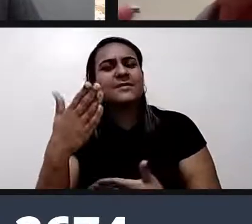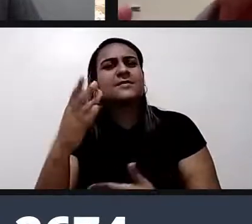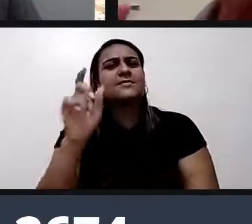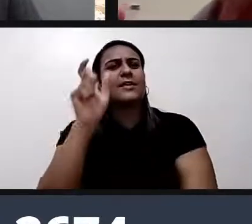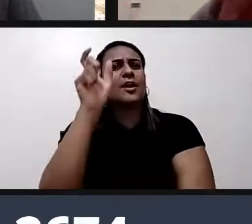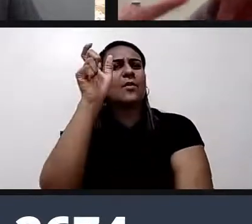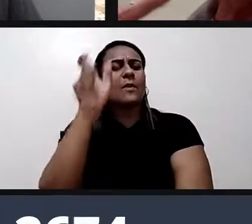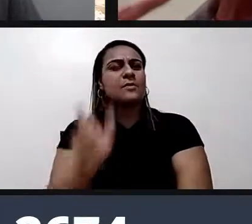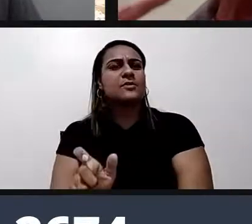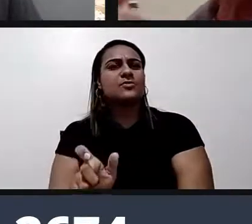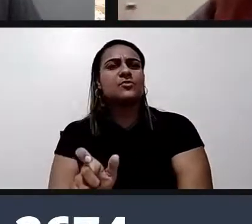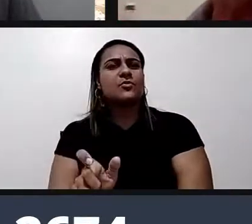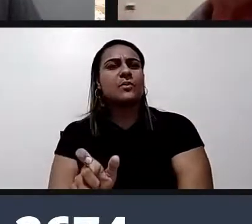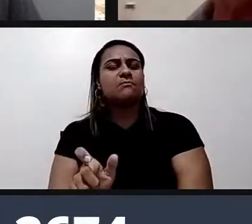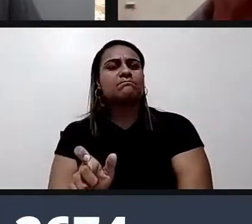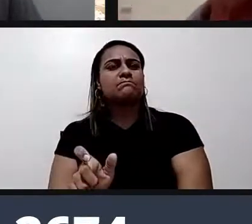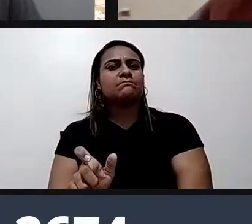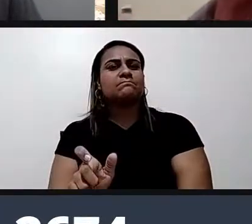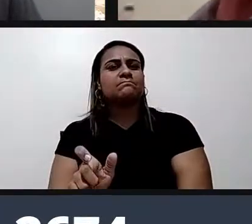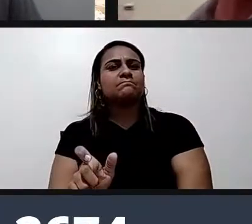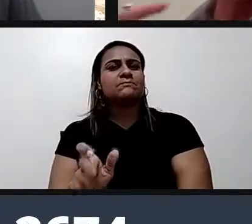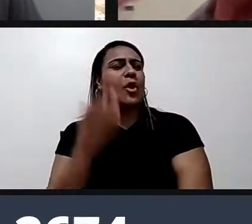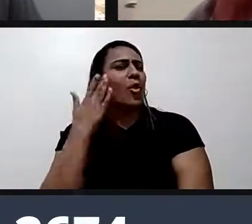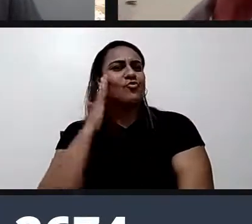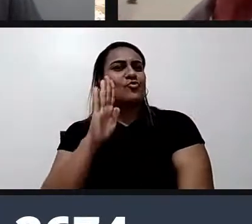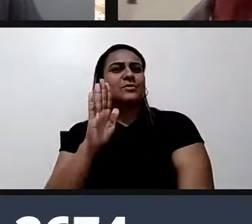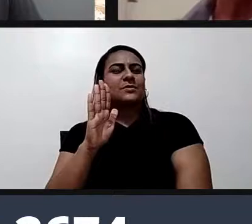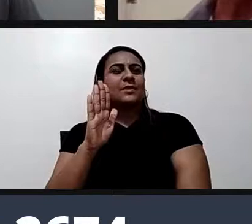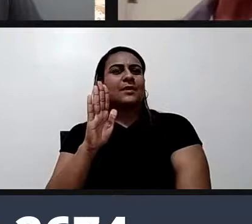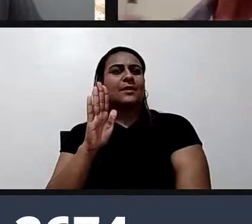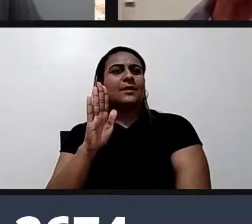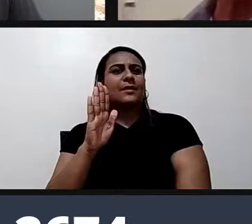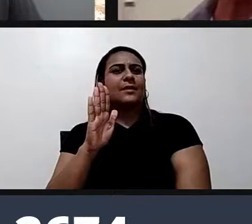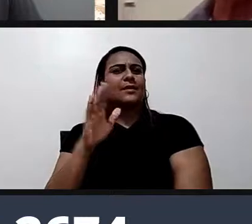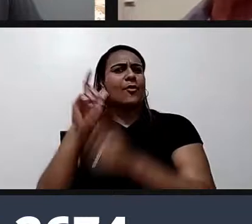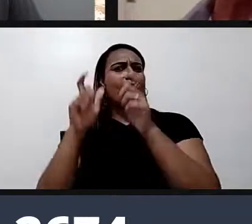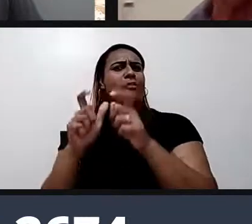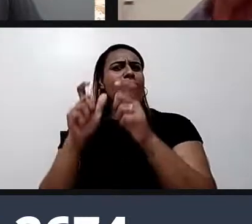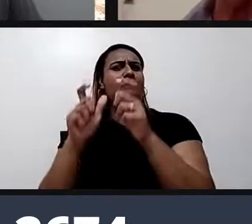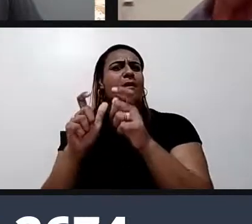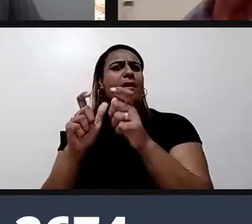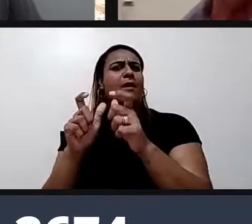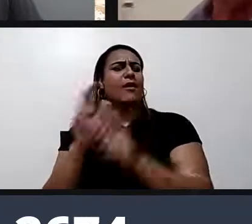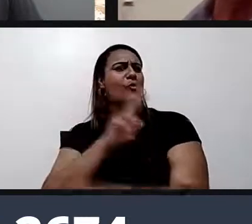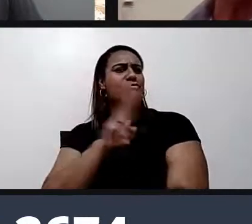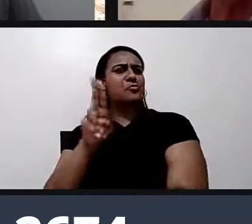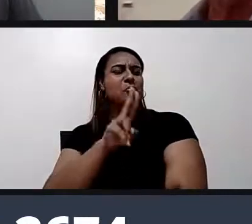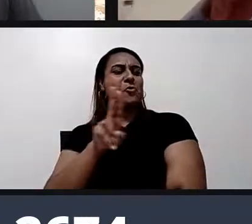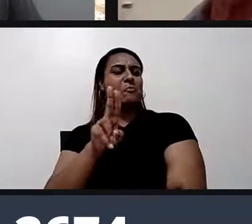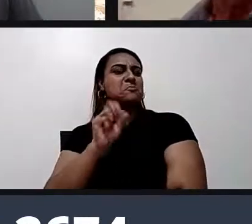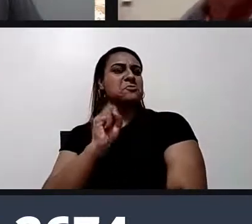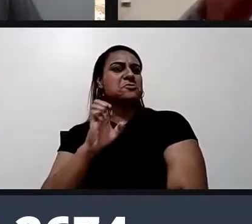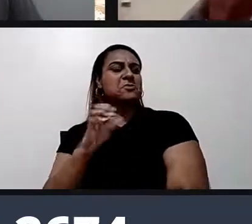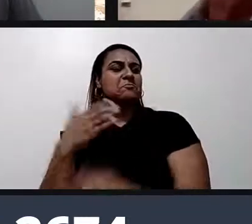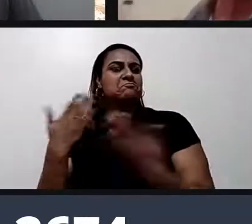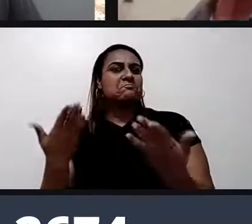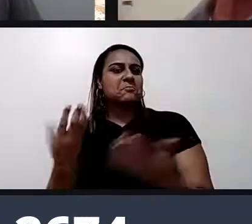onde ele está qual é o nome dele nem se ele está vivo eu queria agradecer nesse instante